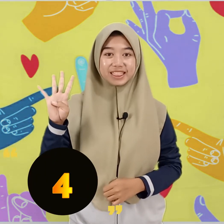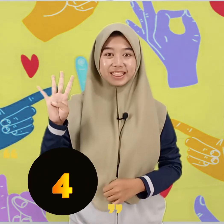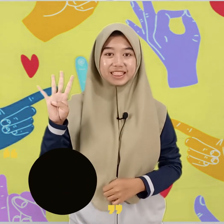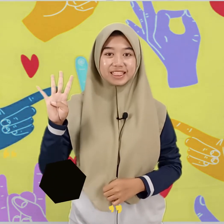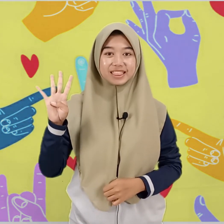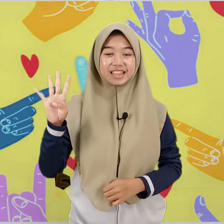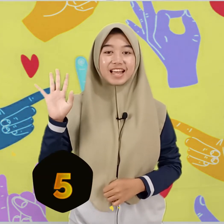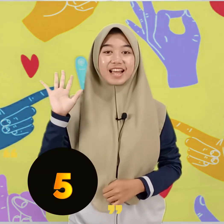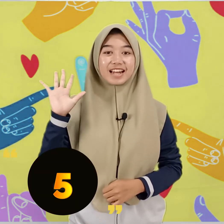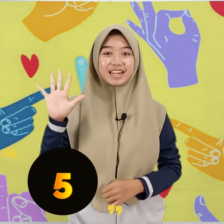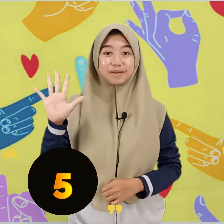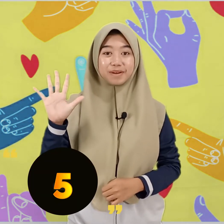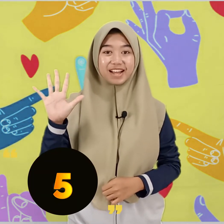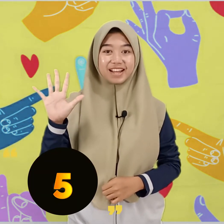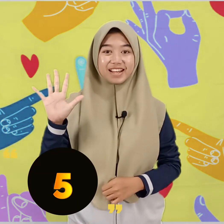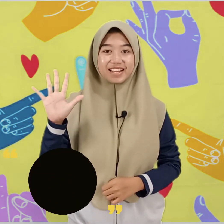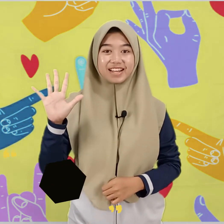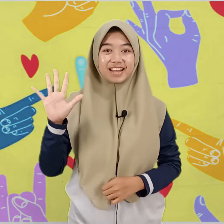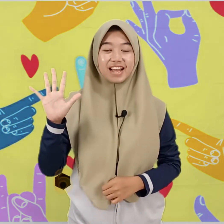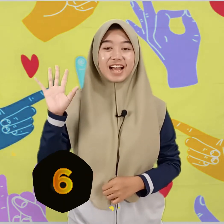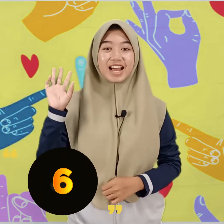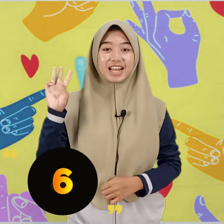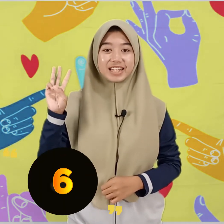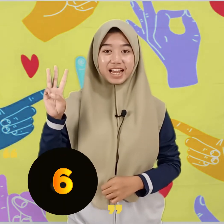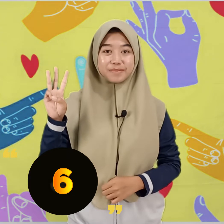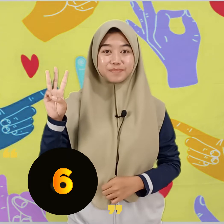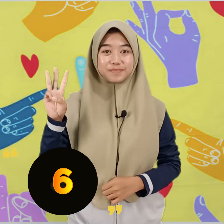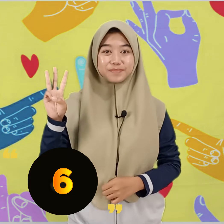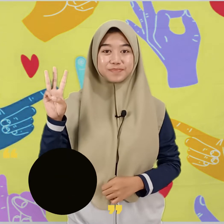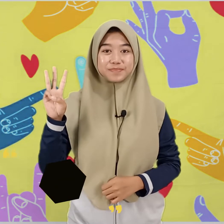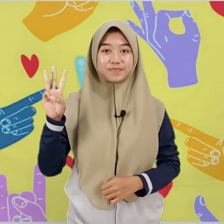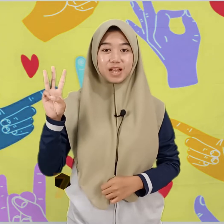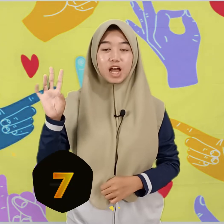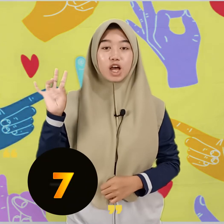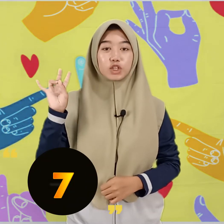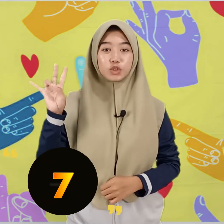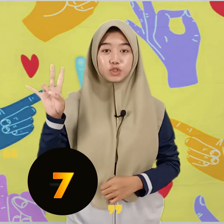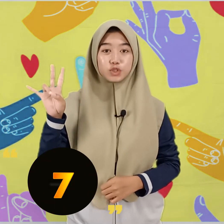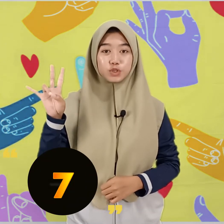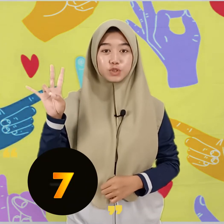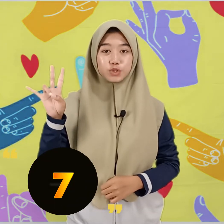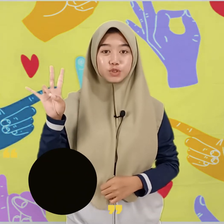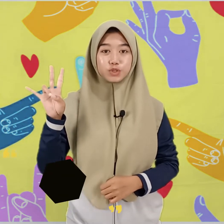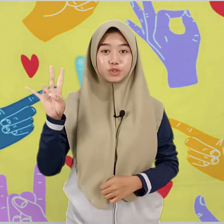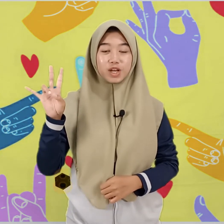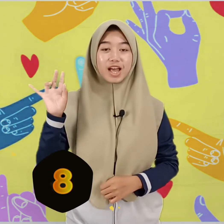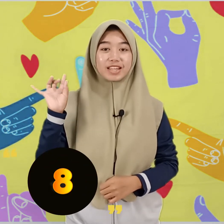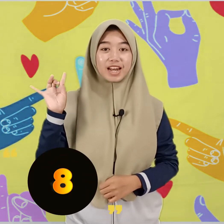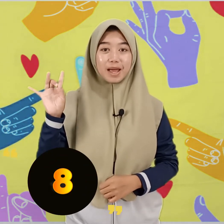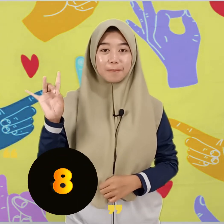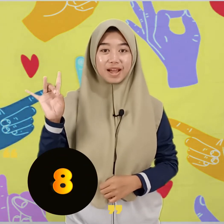5, 6, 7, 8,